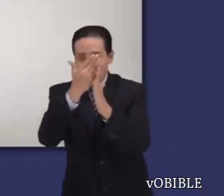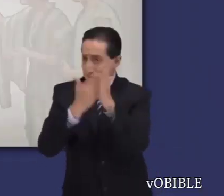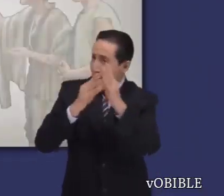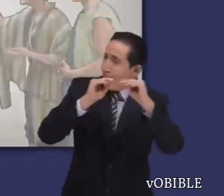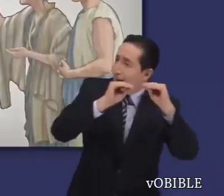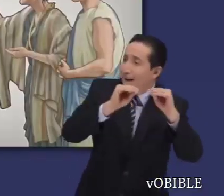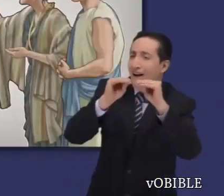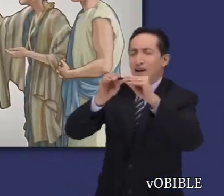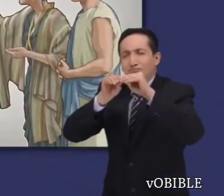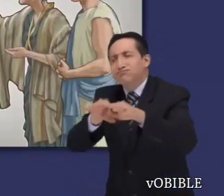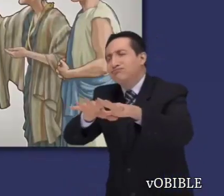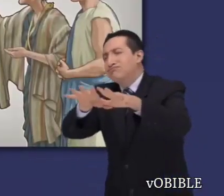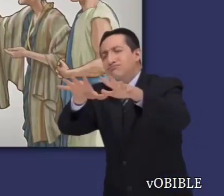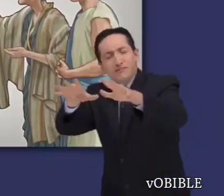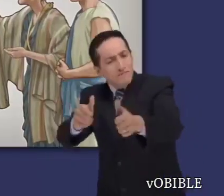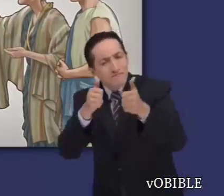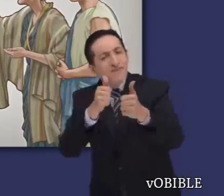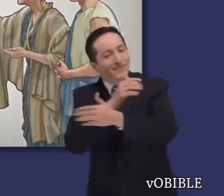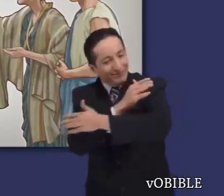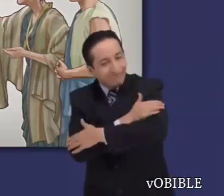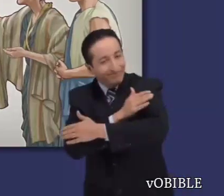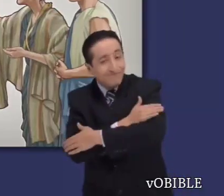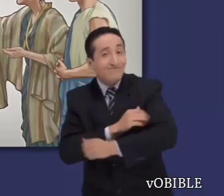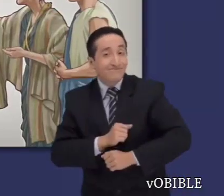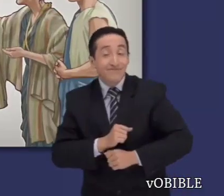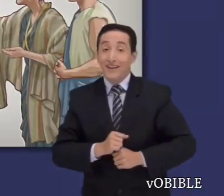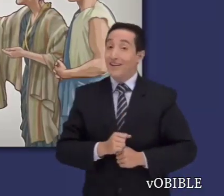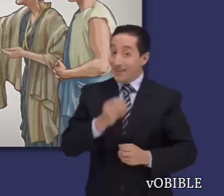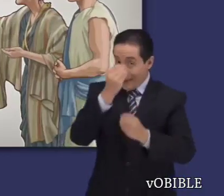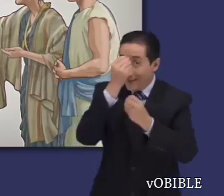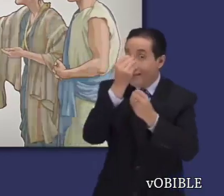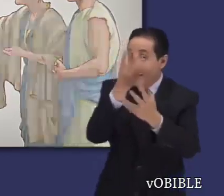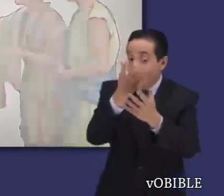También los felicita porque resplandecen como iluminadores en el mundo.